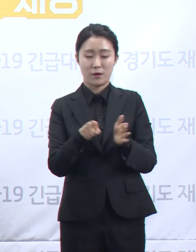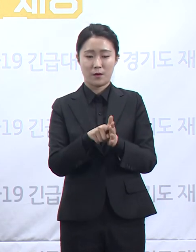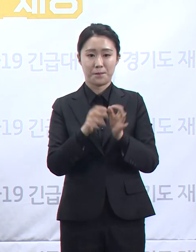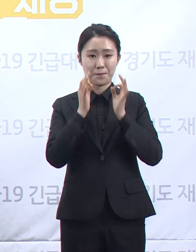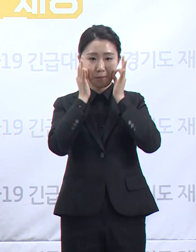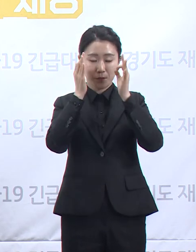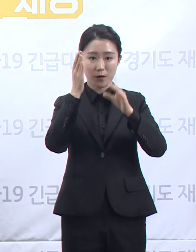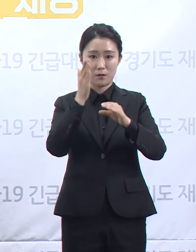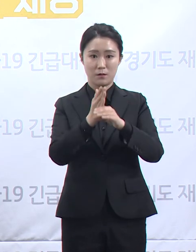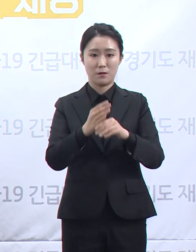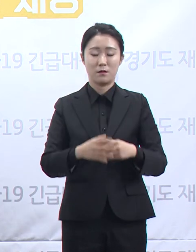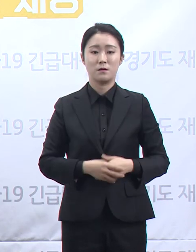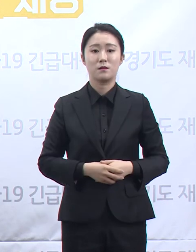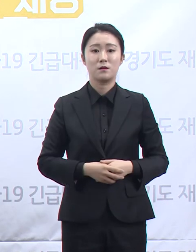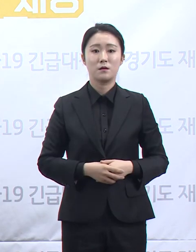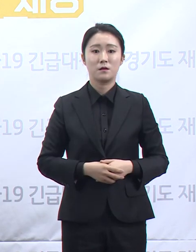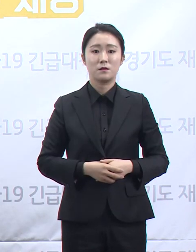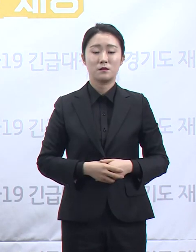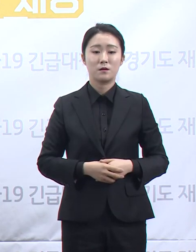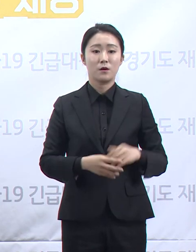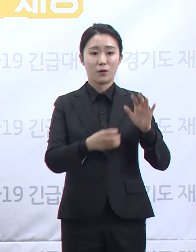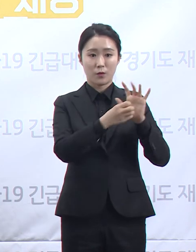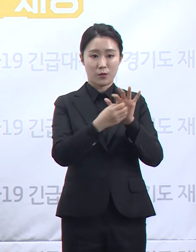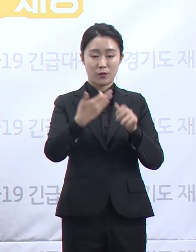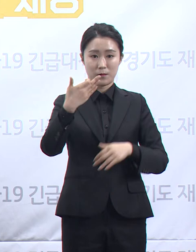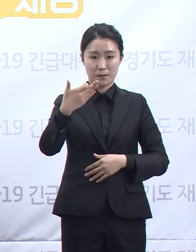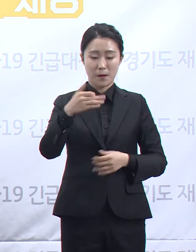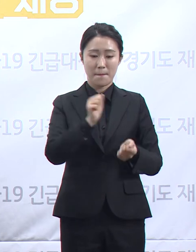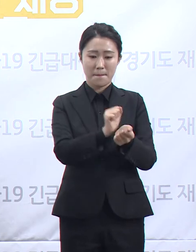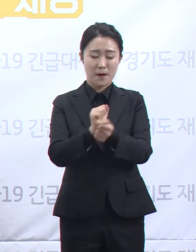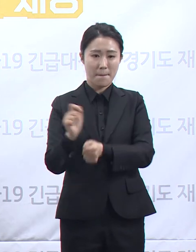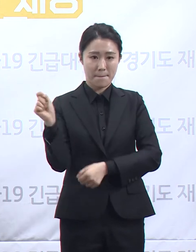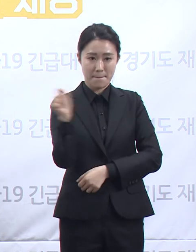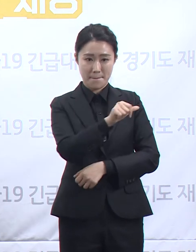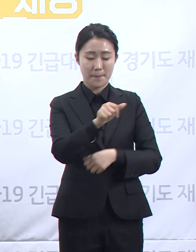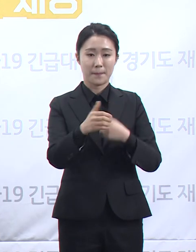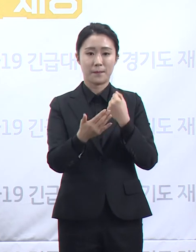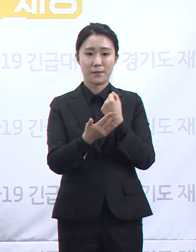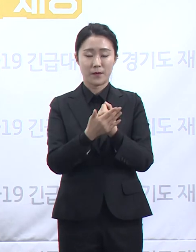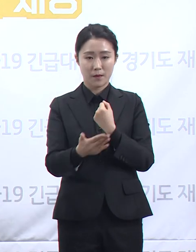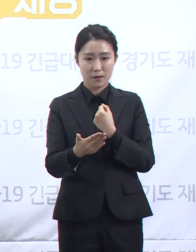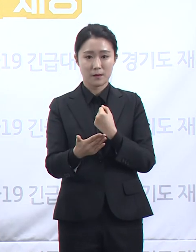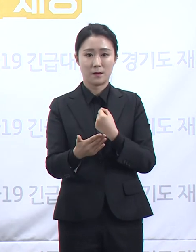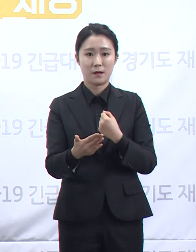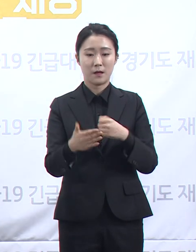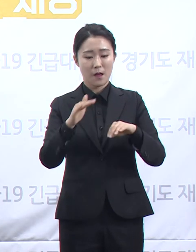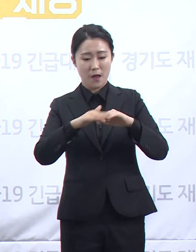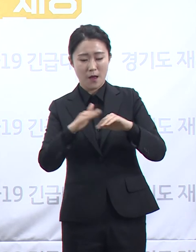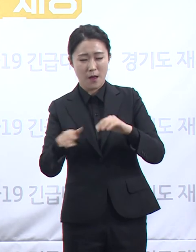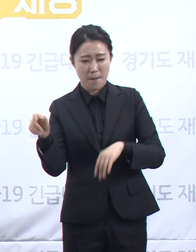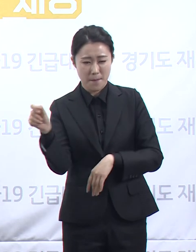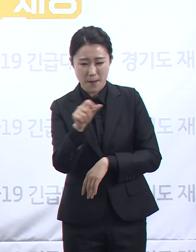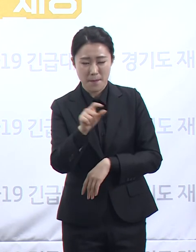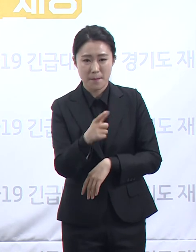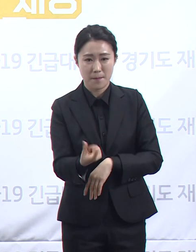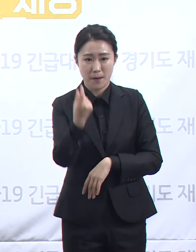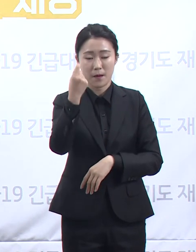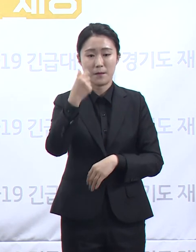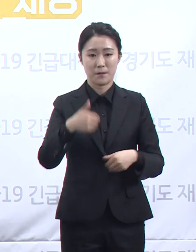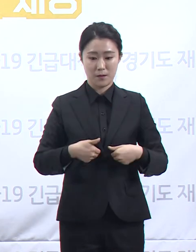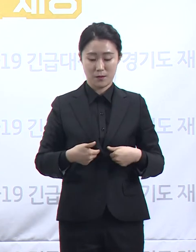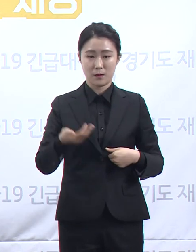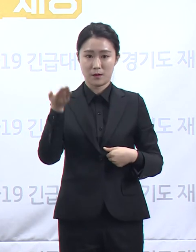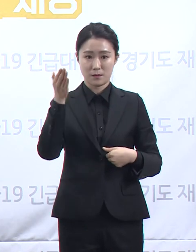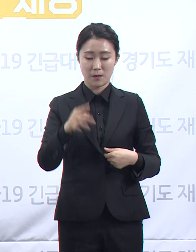빠른 특성 때문에 검사 진행과 그에 따른 적절한 조치가 신속하게 이루어져야 하지만 역학조사 및 정보 공개